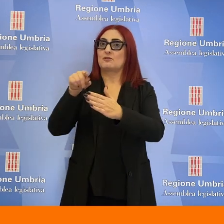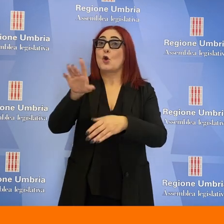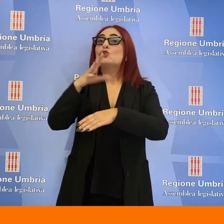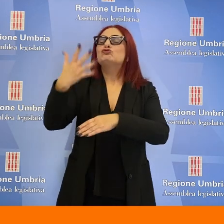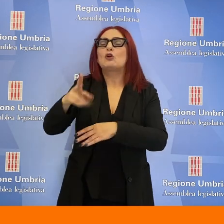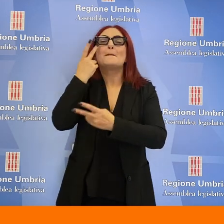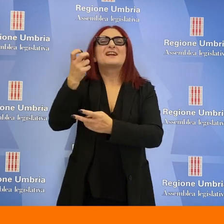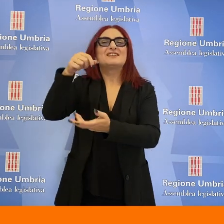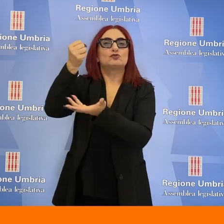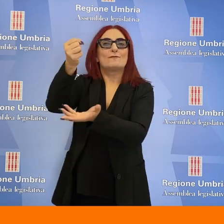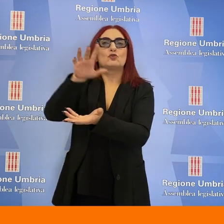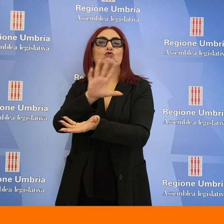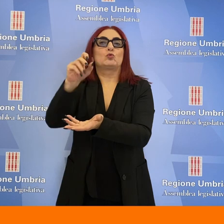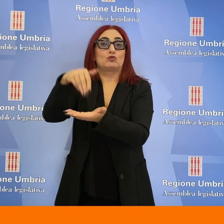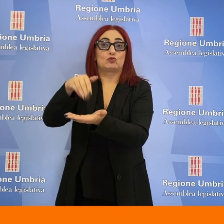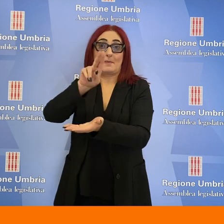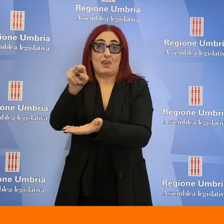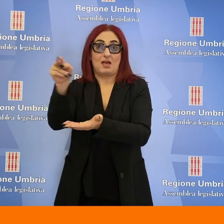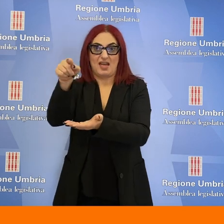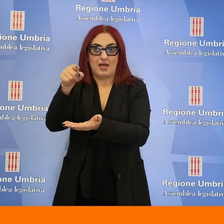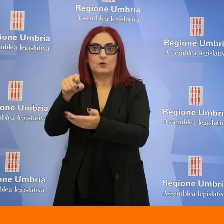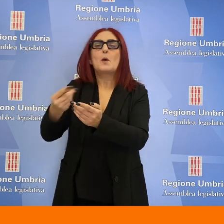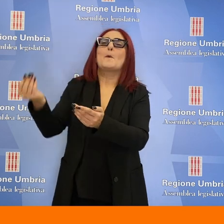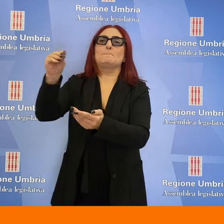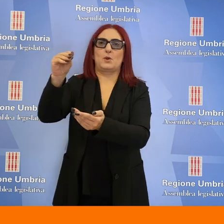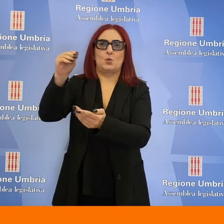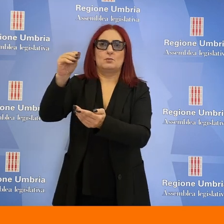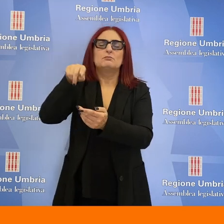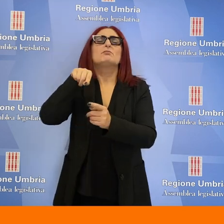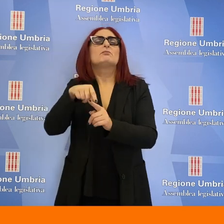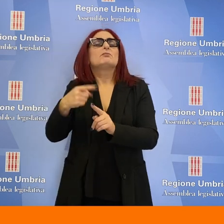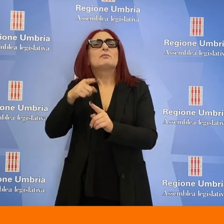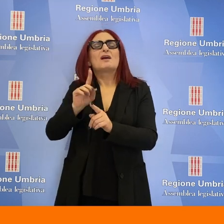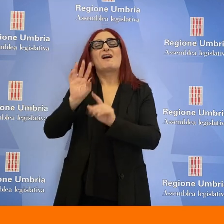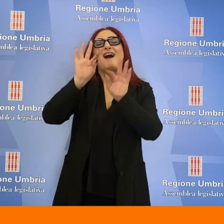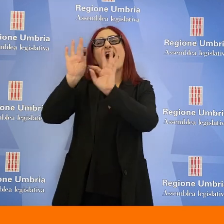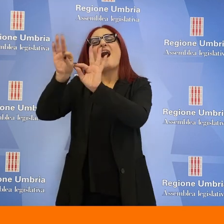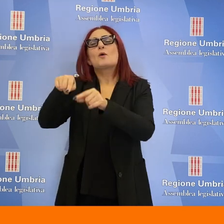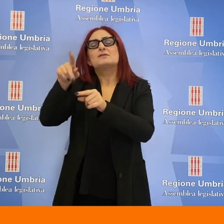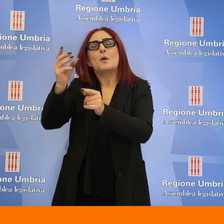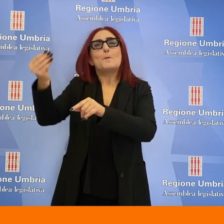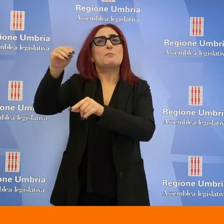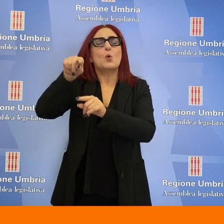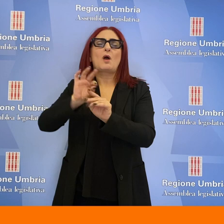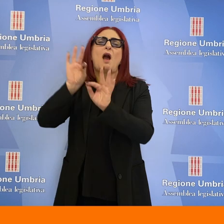500.000 euro già prevista in bilancio così da poter raggiungere altri 200 nuclei familiari,